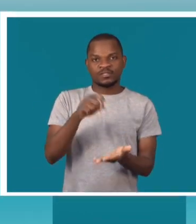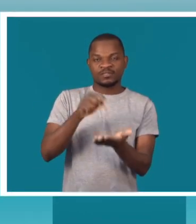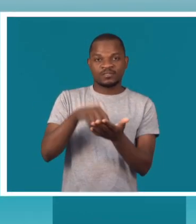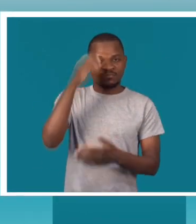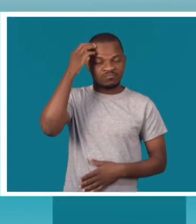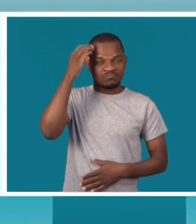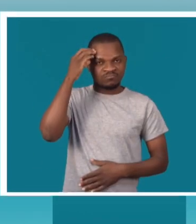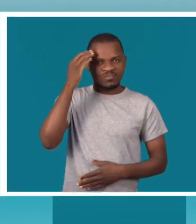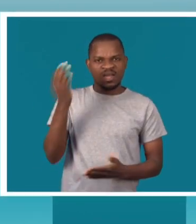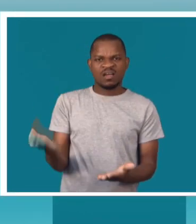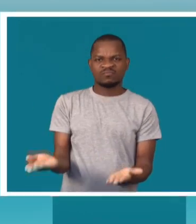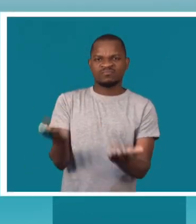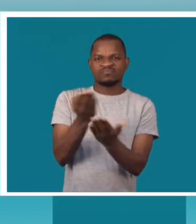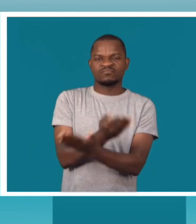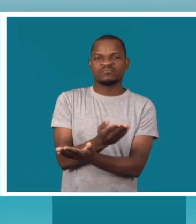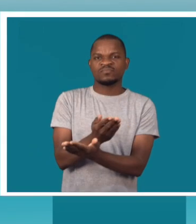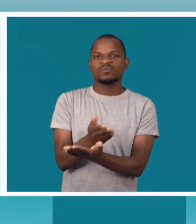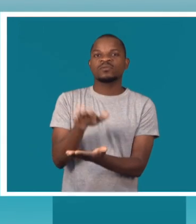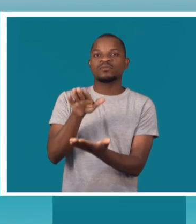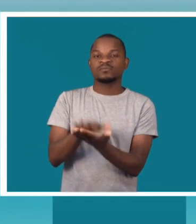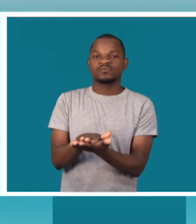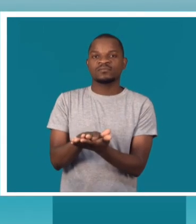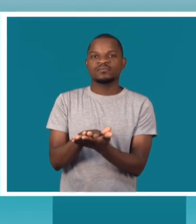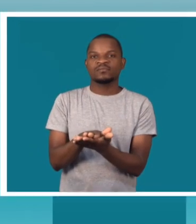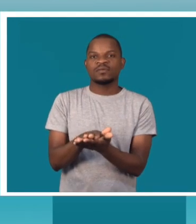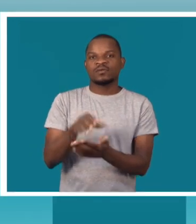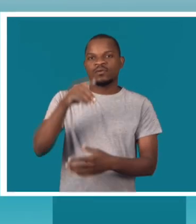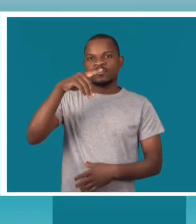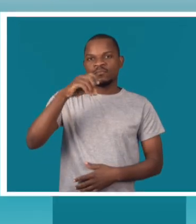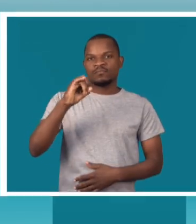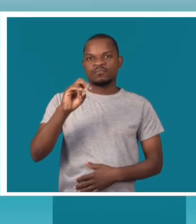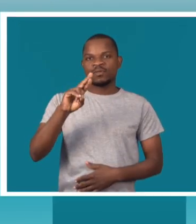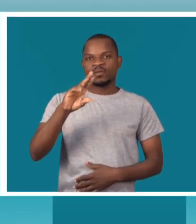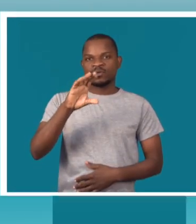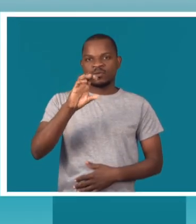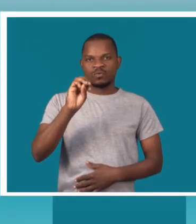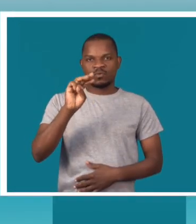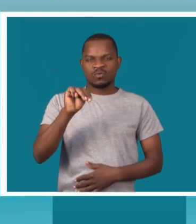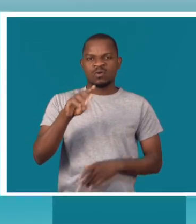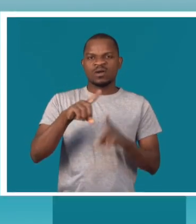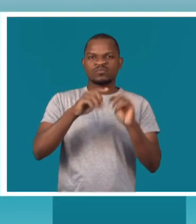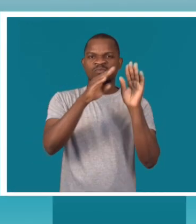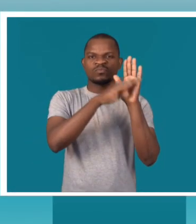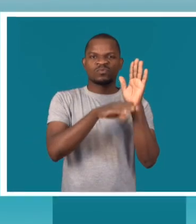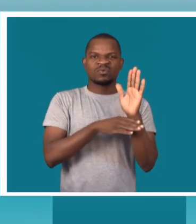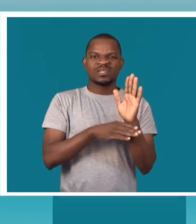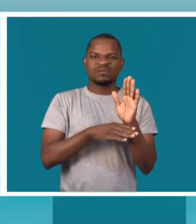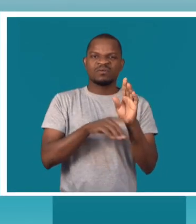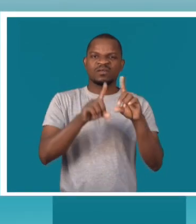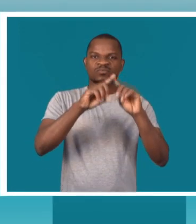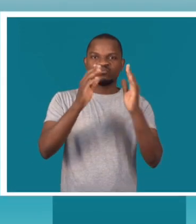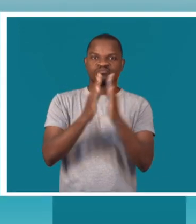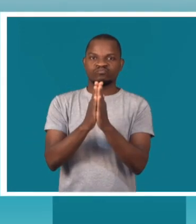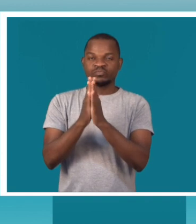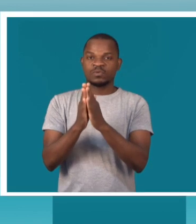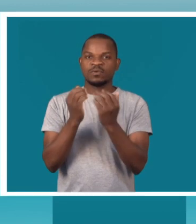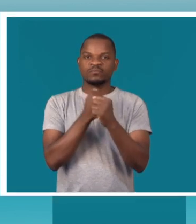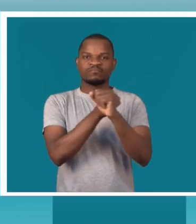em Maputo, memorandos de entendimento com o Pircom, Programa Interreligioso contra a Malária, que visa estabelecer o